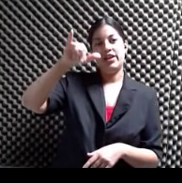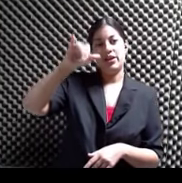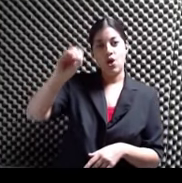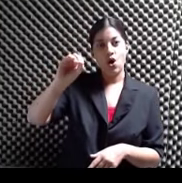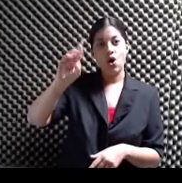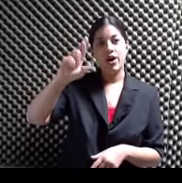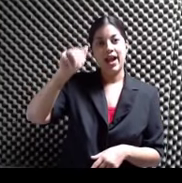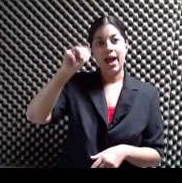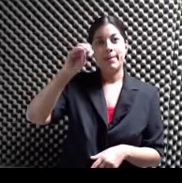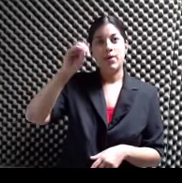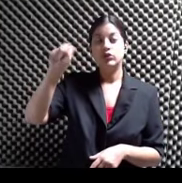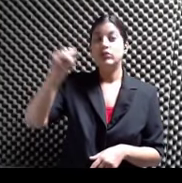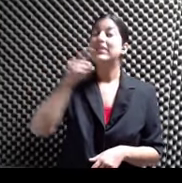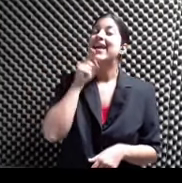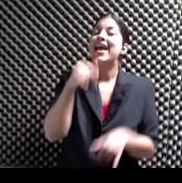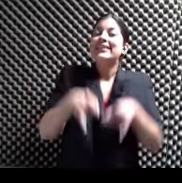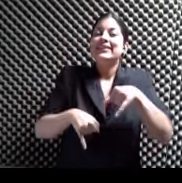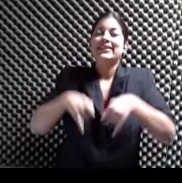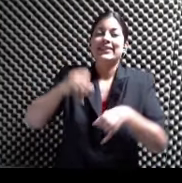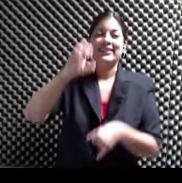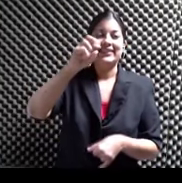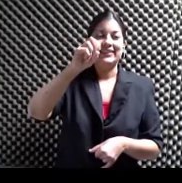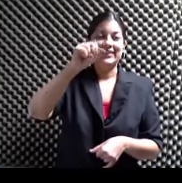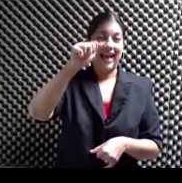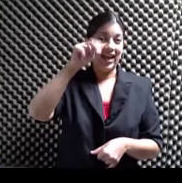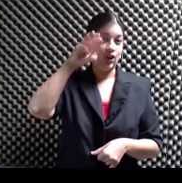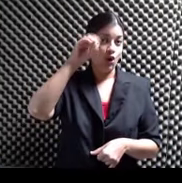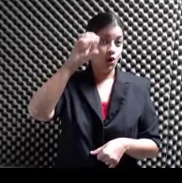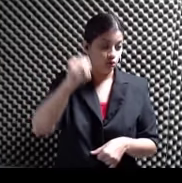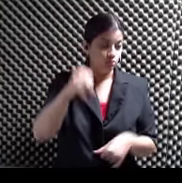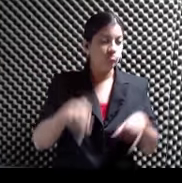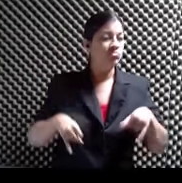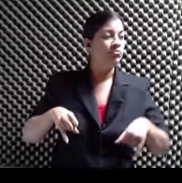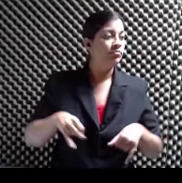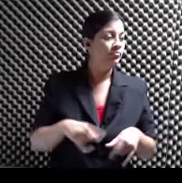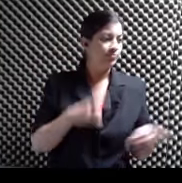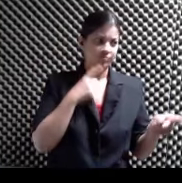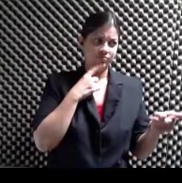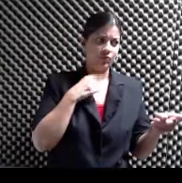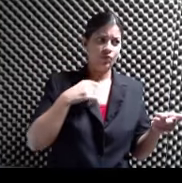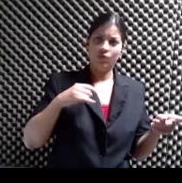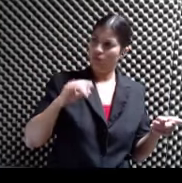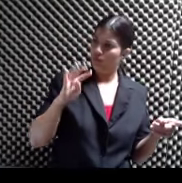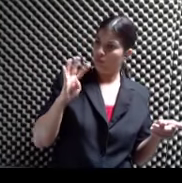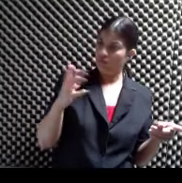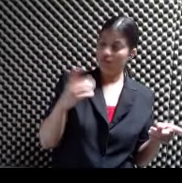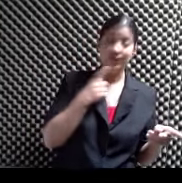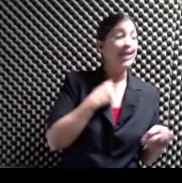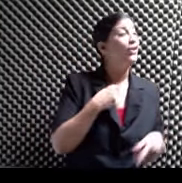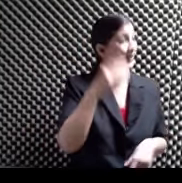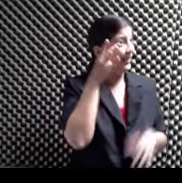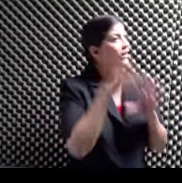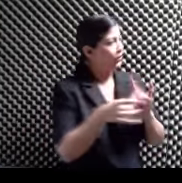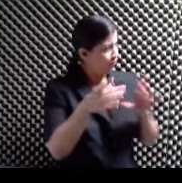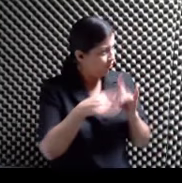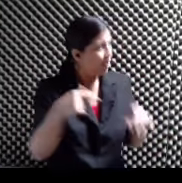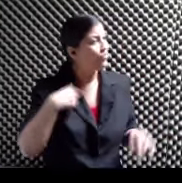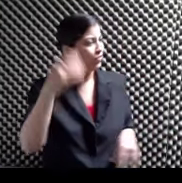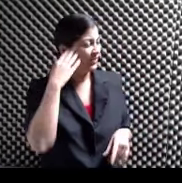no sabía Que se había ido ahora Con respecto a eso Pues mira Eran cuatro conocía La de Cagua Una de la